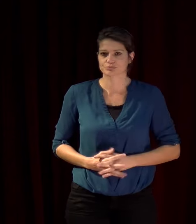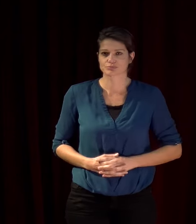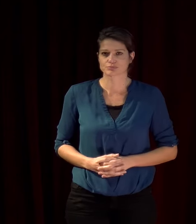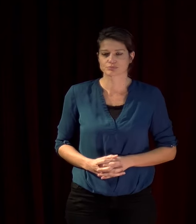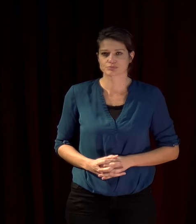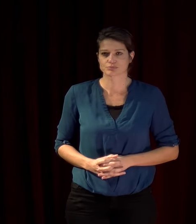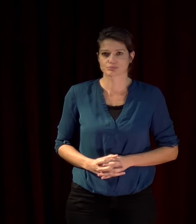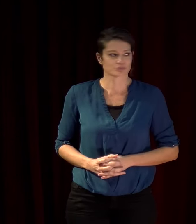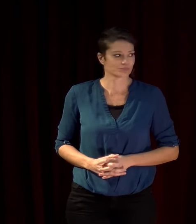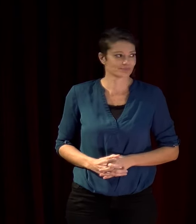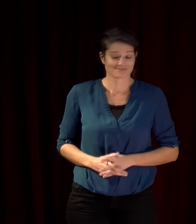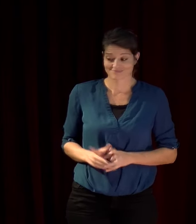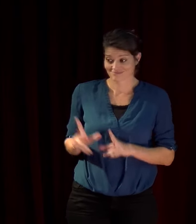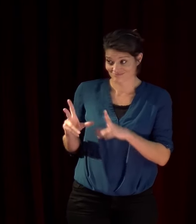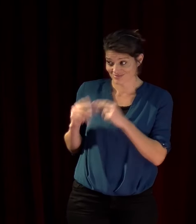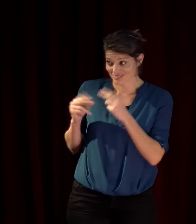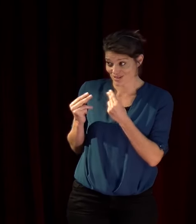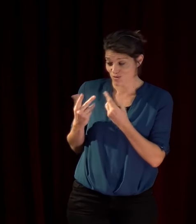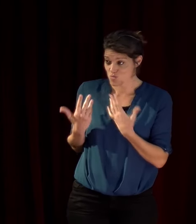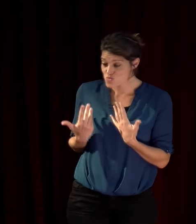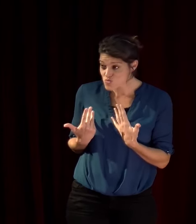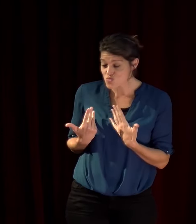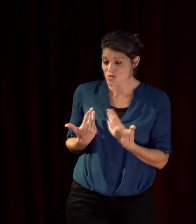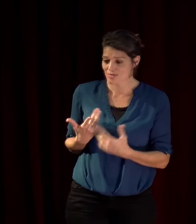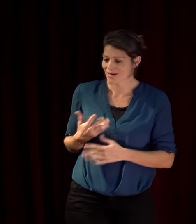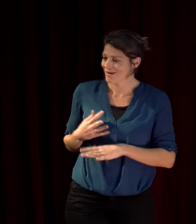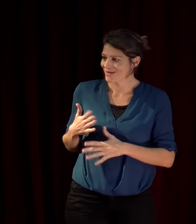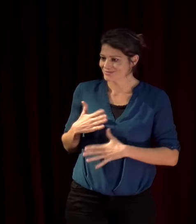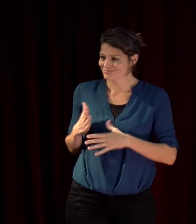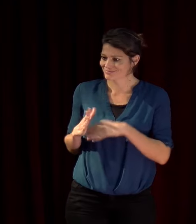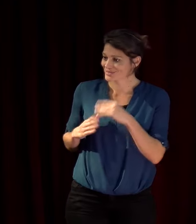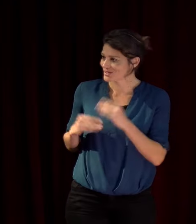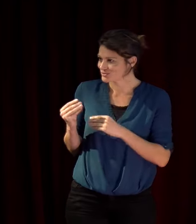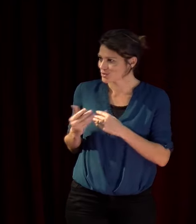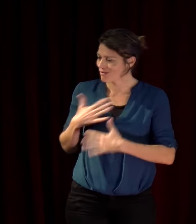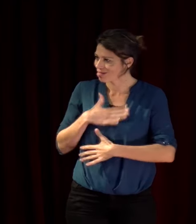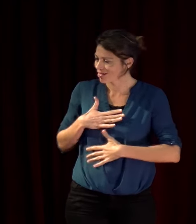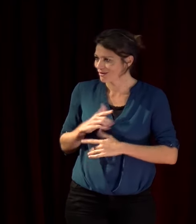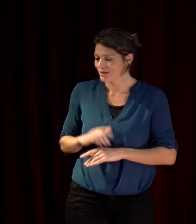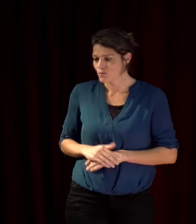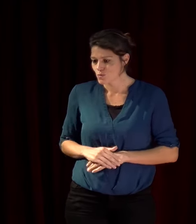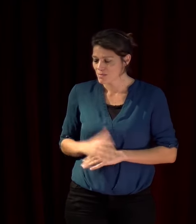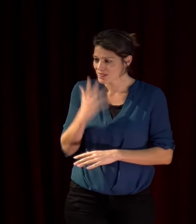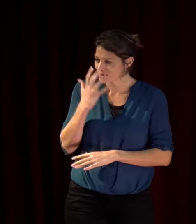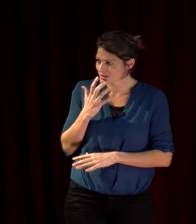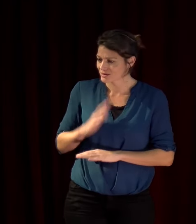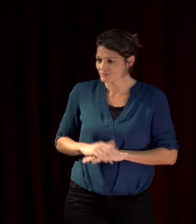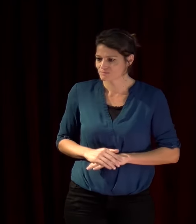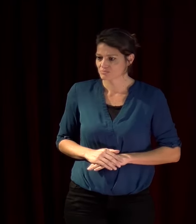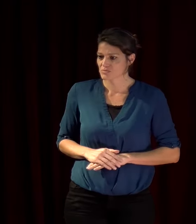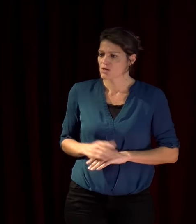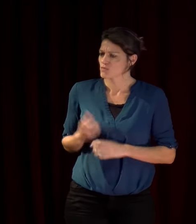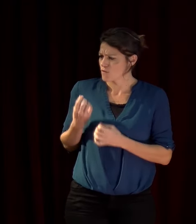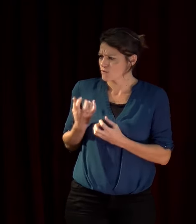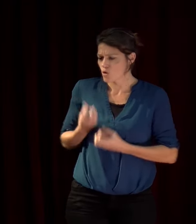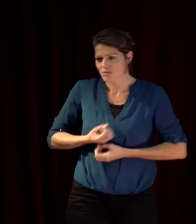c'est pas très joyeux ce que t'as raconté tu voulais que l'intervention soit courte et qu'il puisse y avoir aussi un dialogue avec